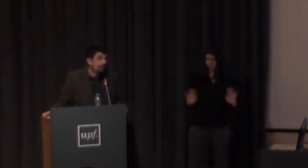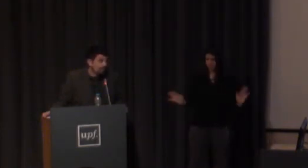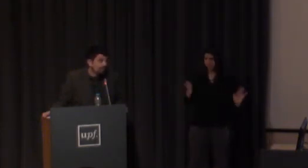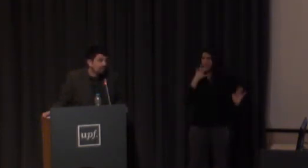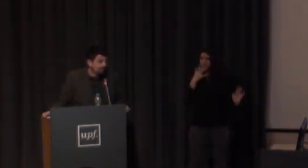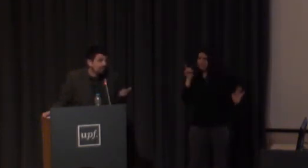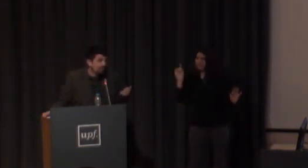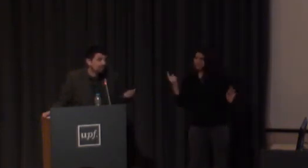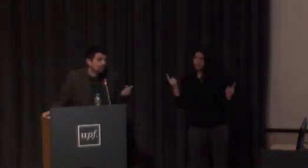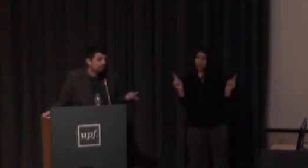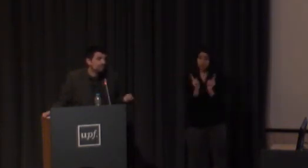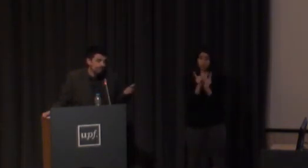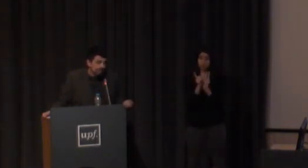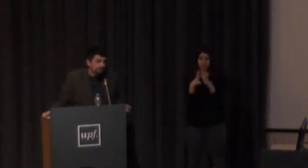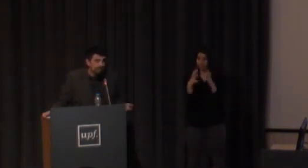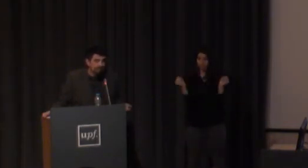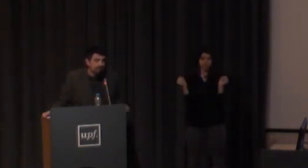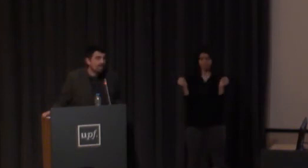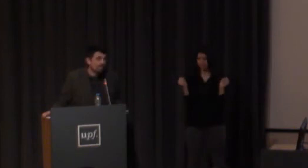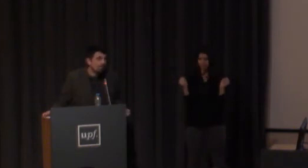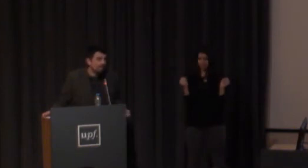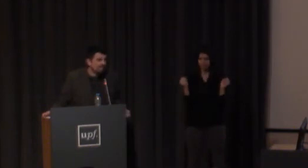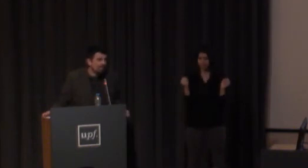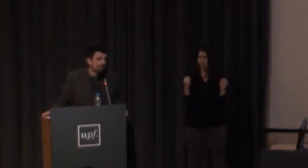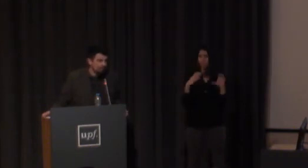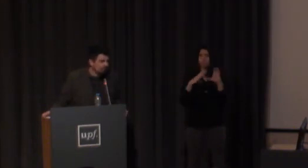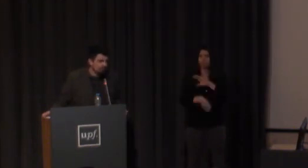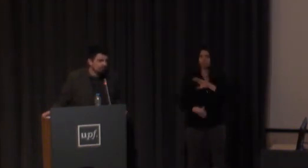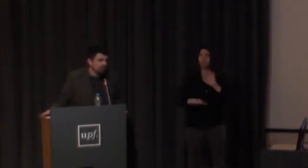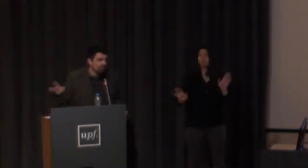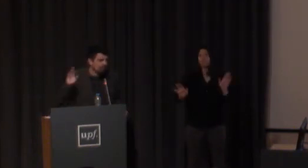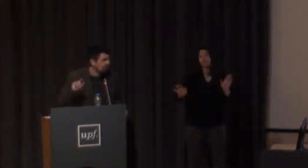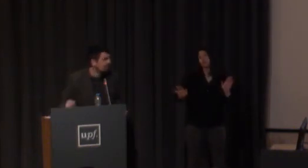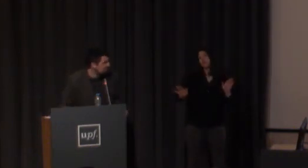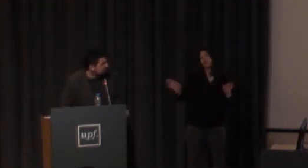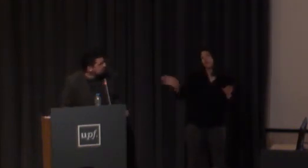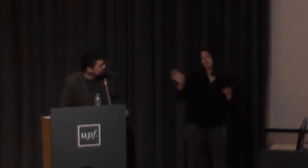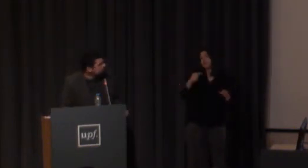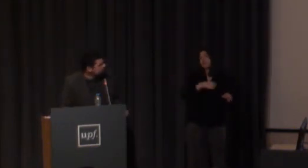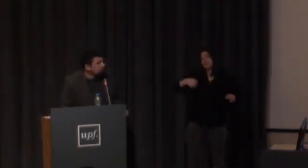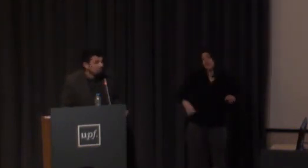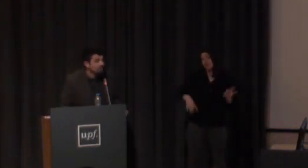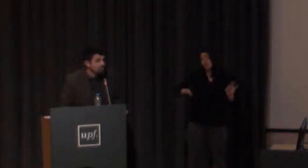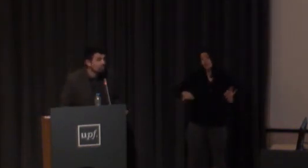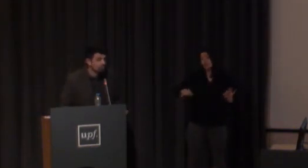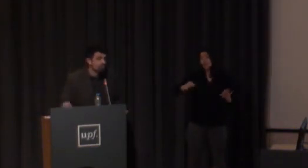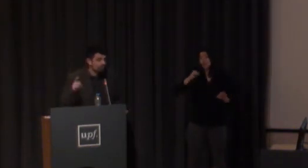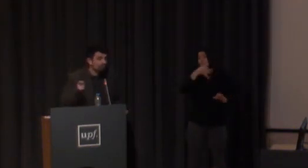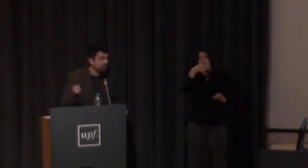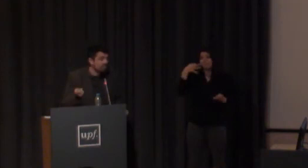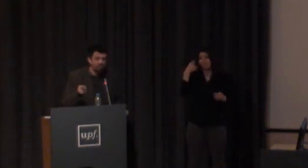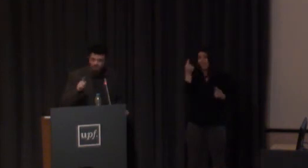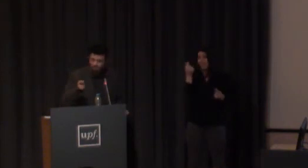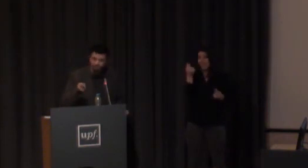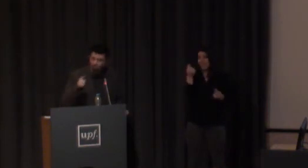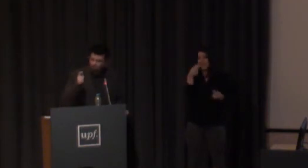el comercio es el comercio y el dinero es el dinero y del 1 al 10 todo chino sabe contar con las manos es muy curioso tienen